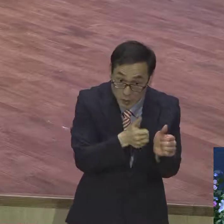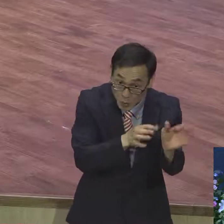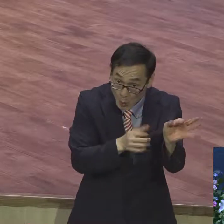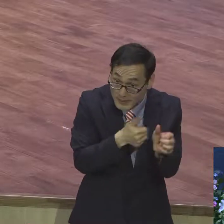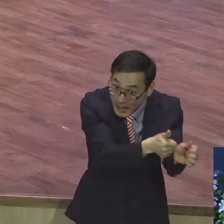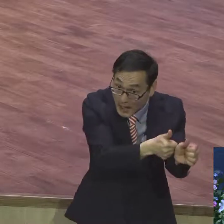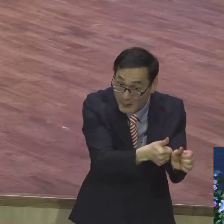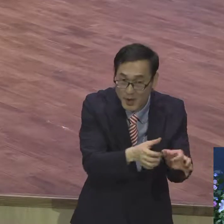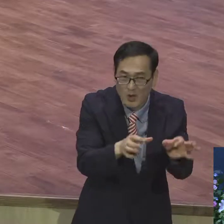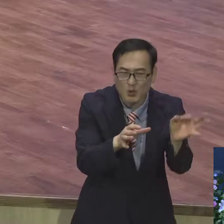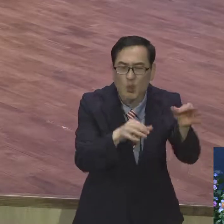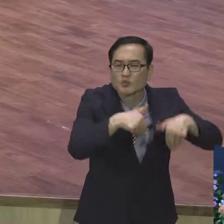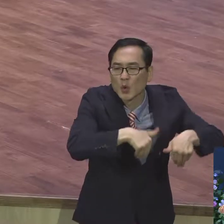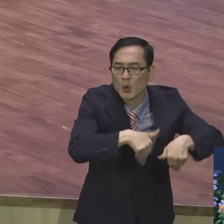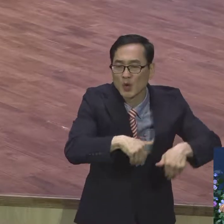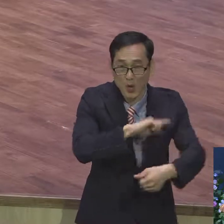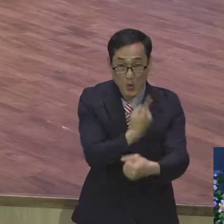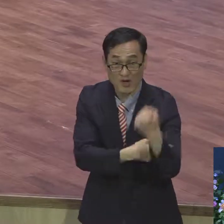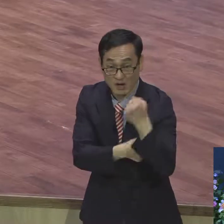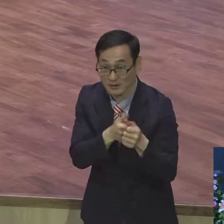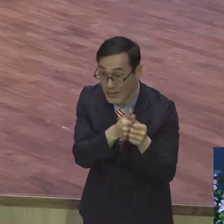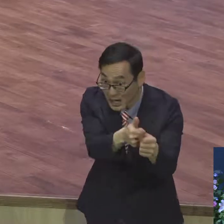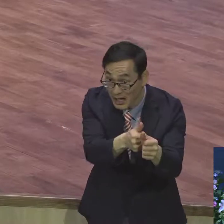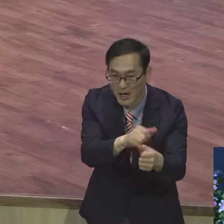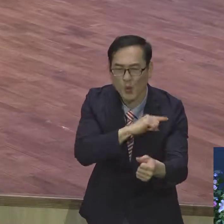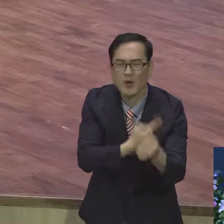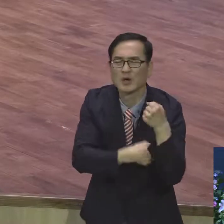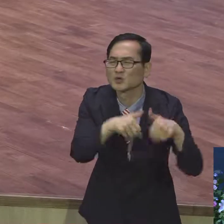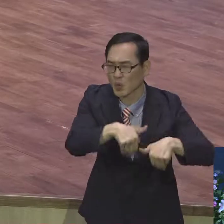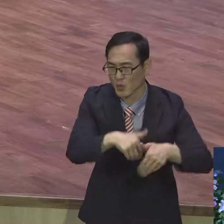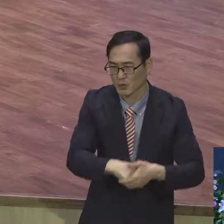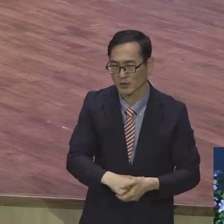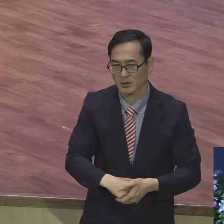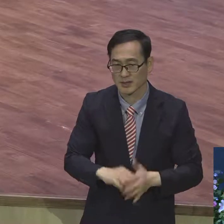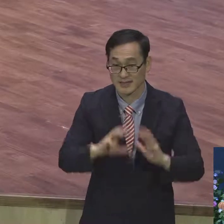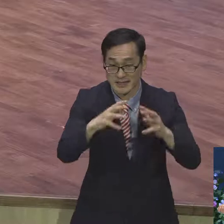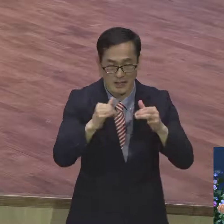권력을 따르면 권력의 종이에요. 내가 세상 쾌락을 따르면 쾌락의 종이에요.